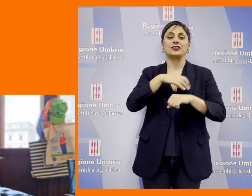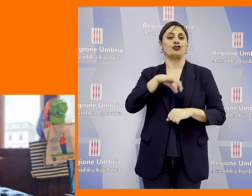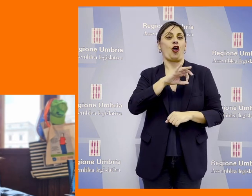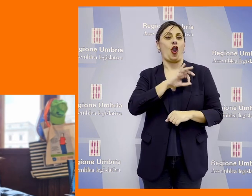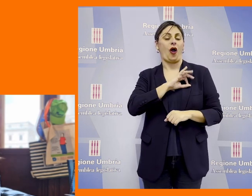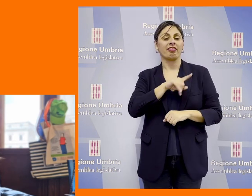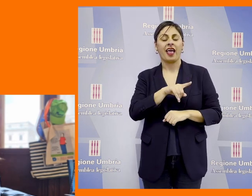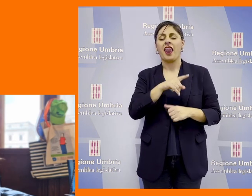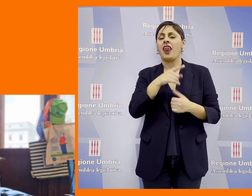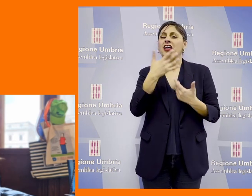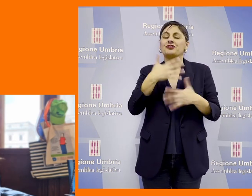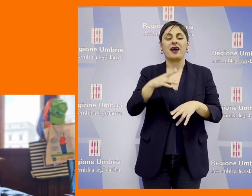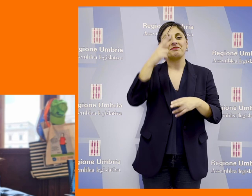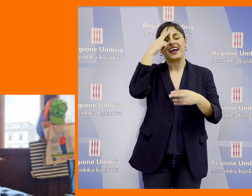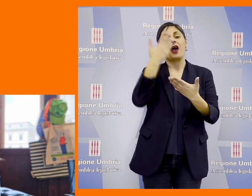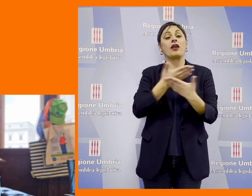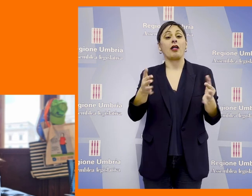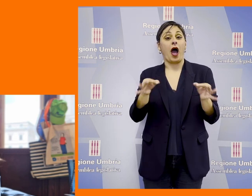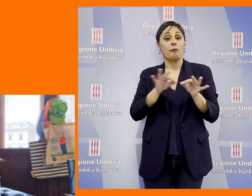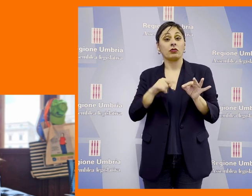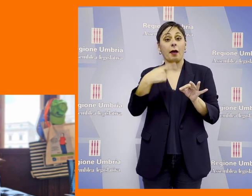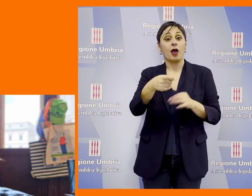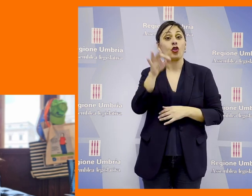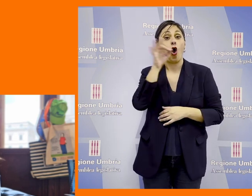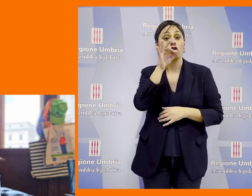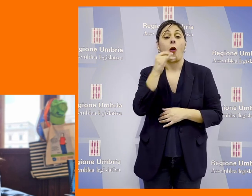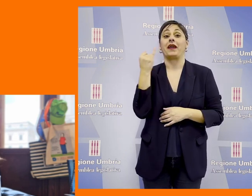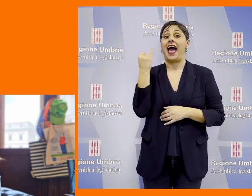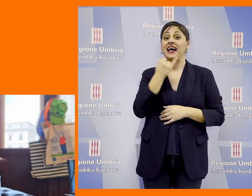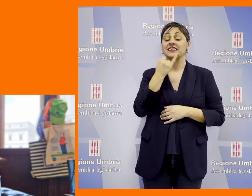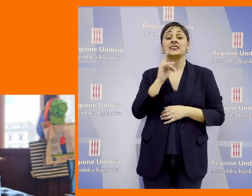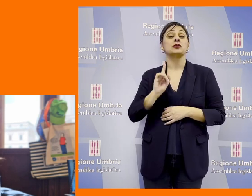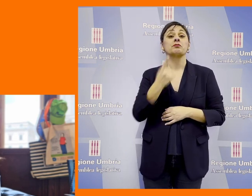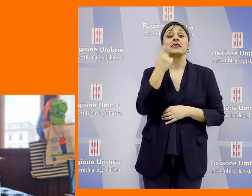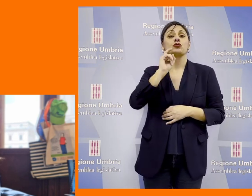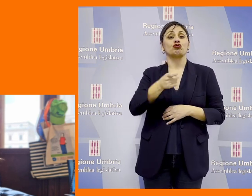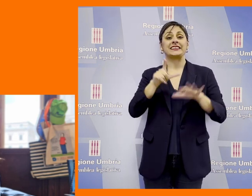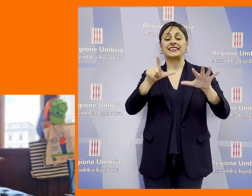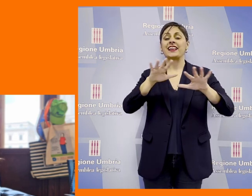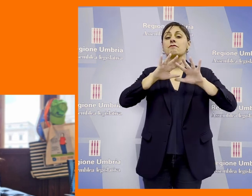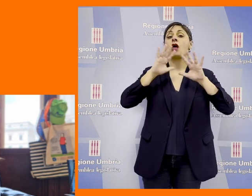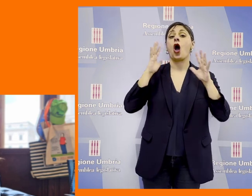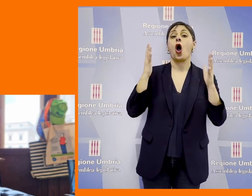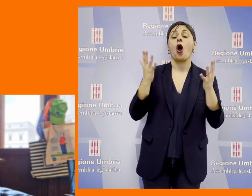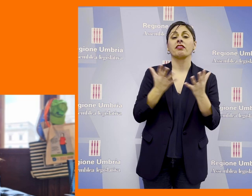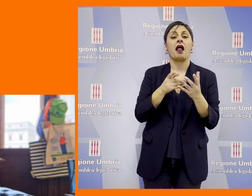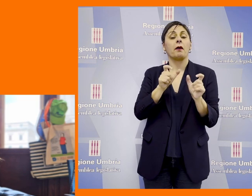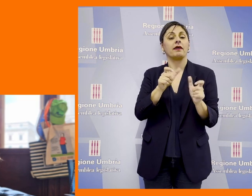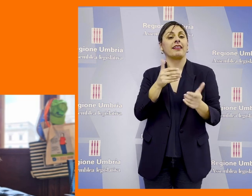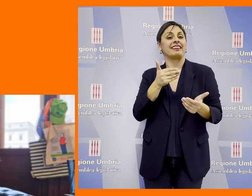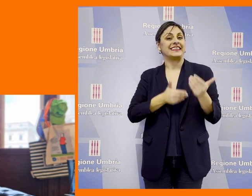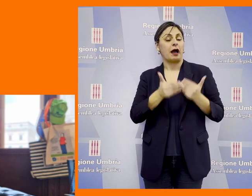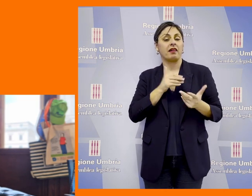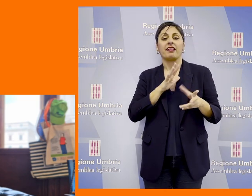Alessandra Locatelli che ha ricordato l'appuntamento di ottobre in Assisi il primo G7 mondiale su